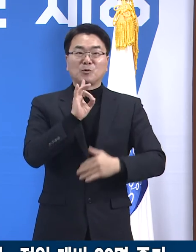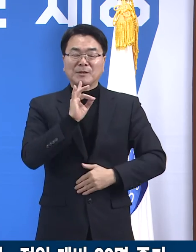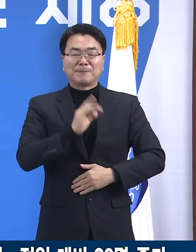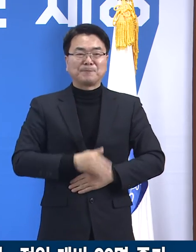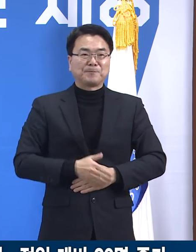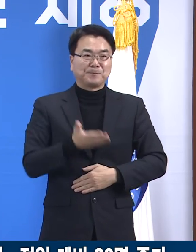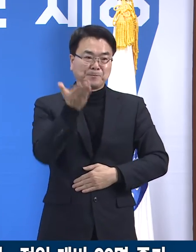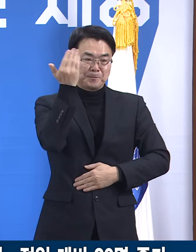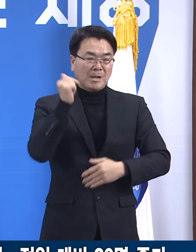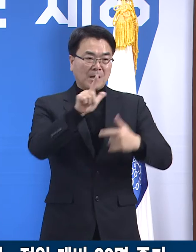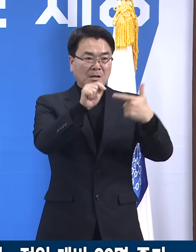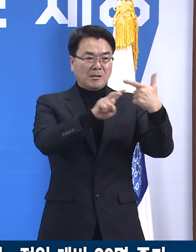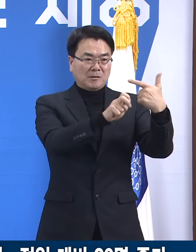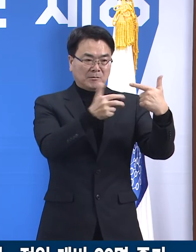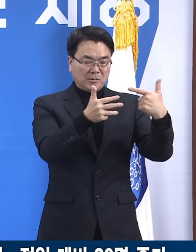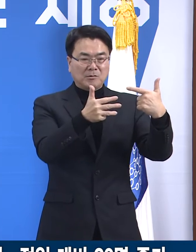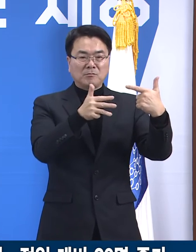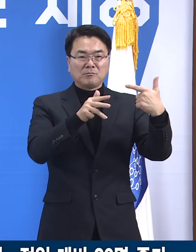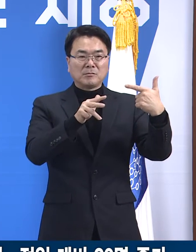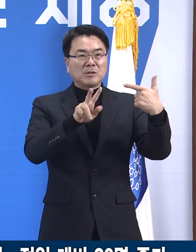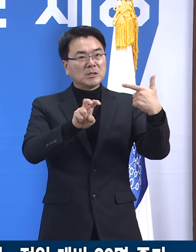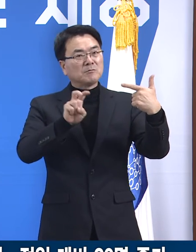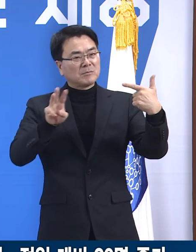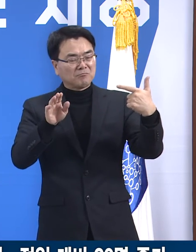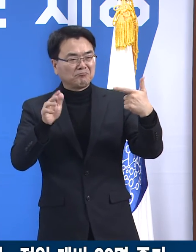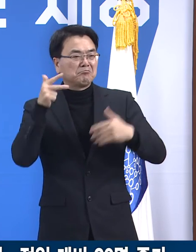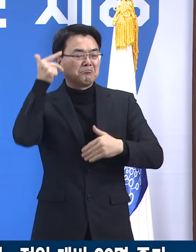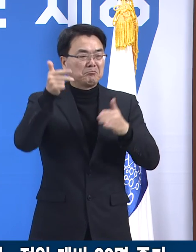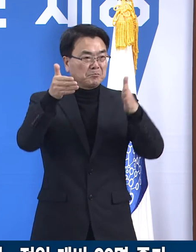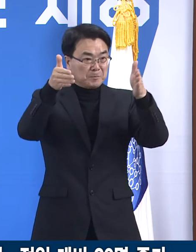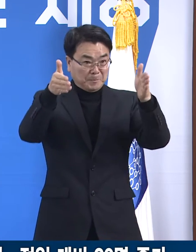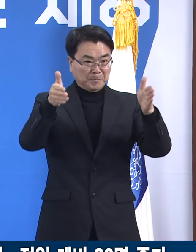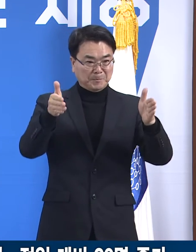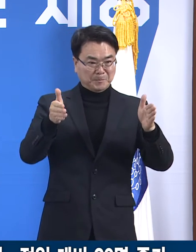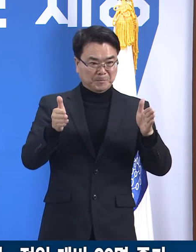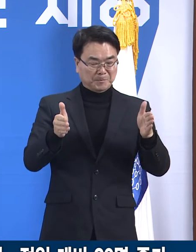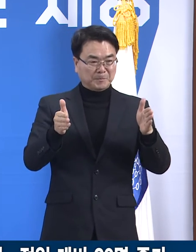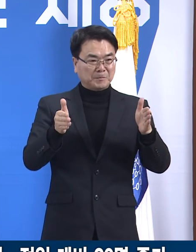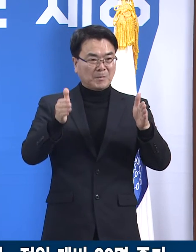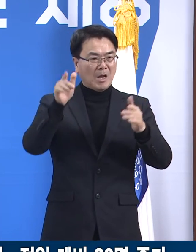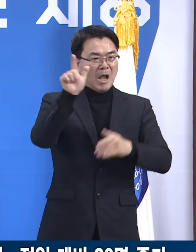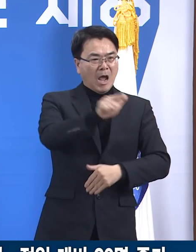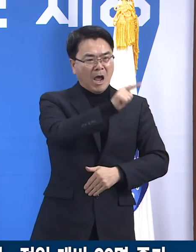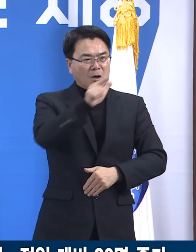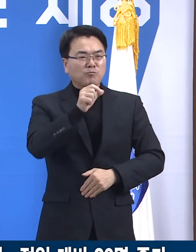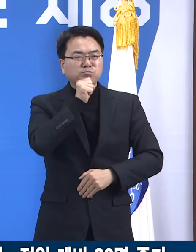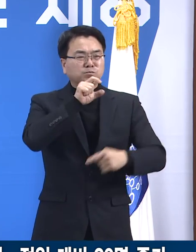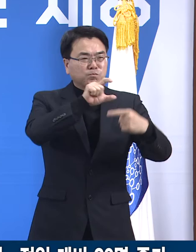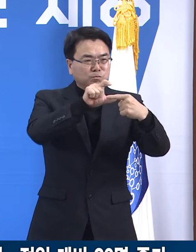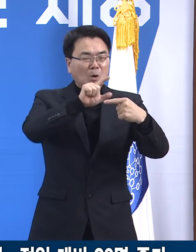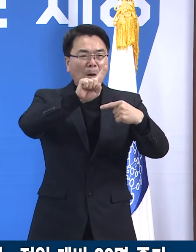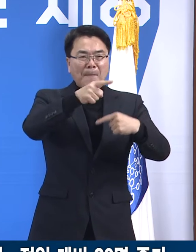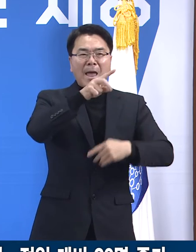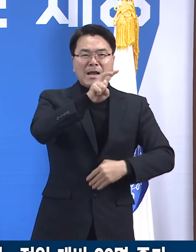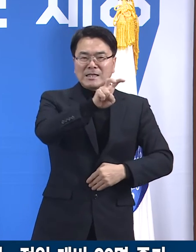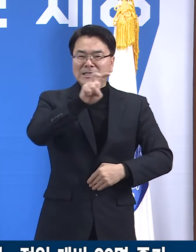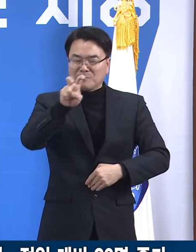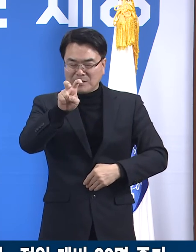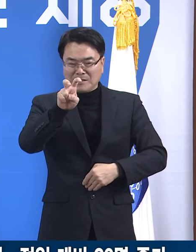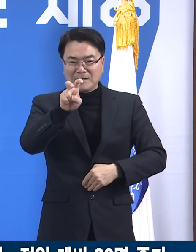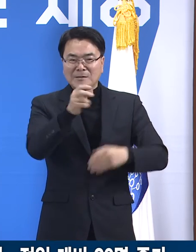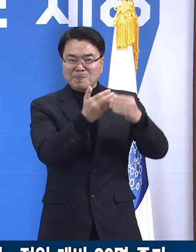1월 17일부터 1월 23일까지 일주일간 일평균 확진자는 122명으로